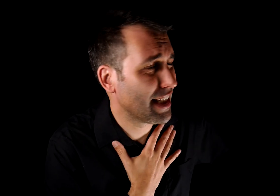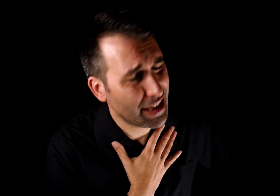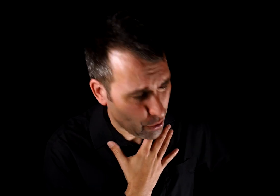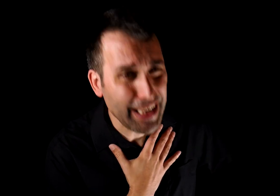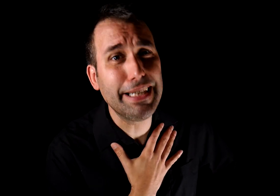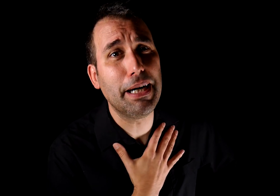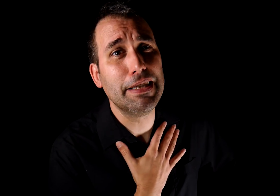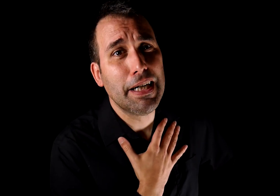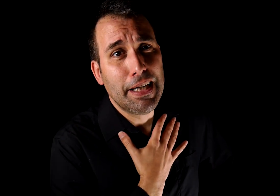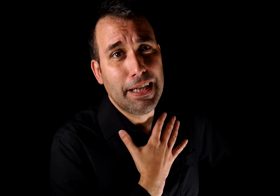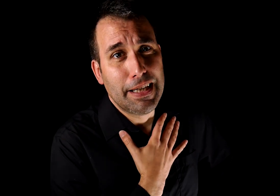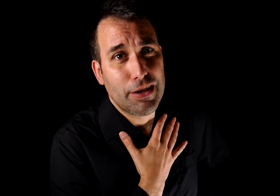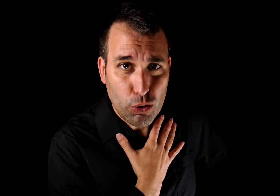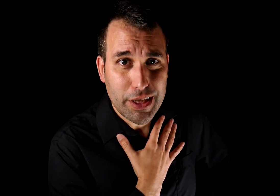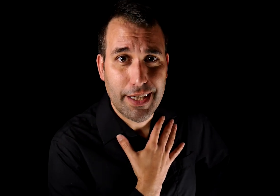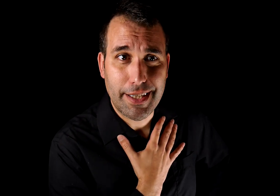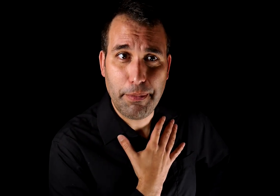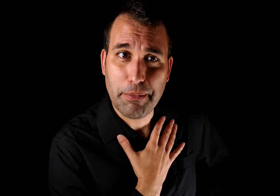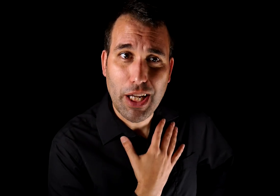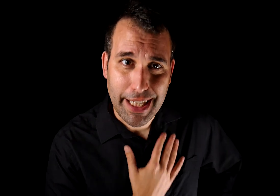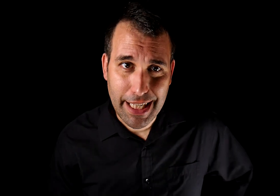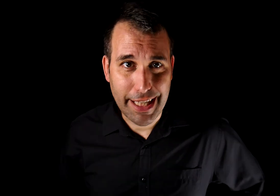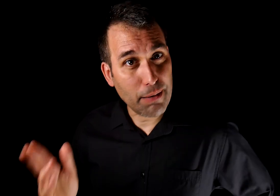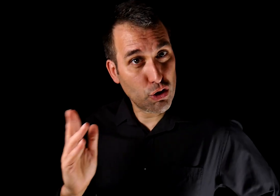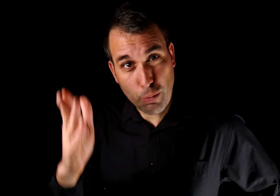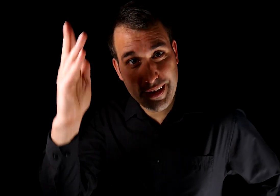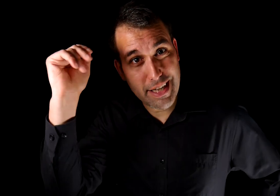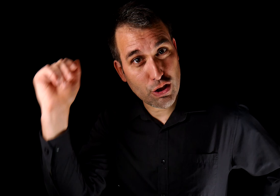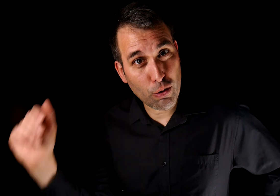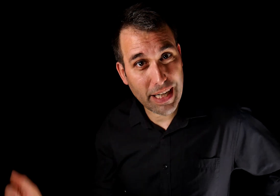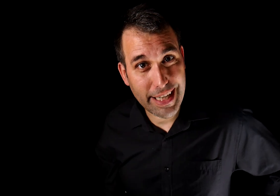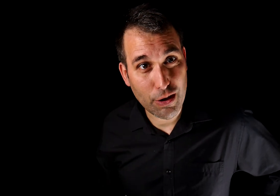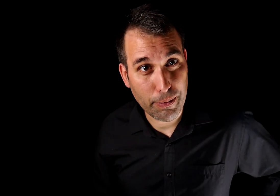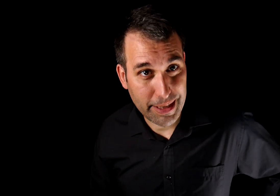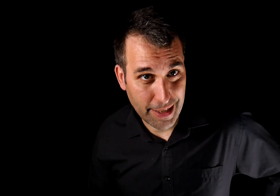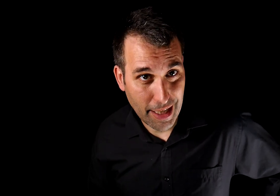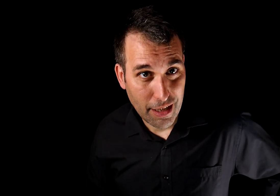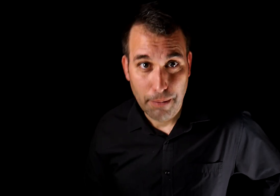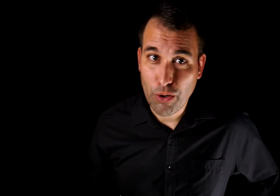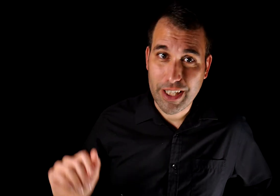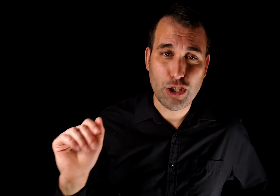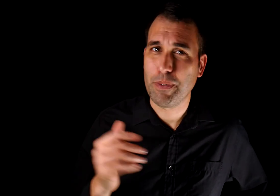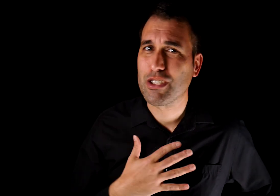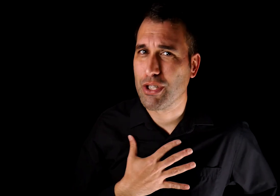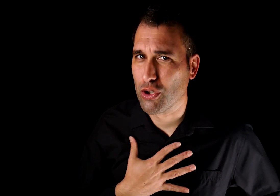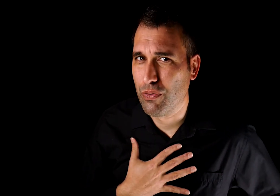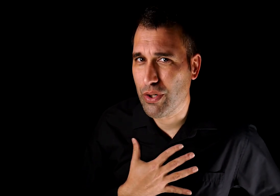de la que soy víctima no dudes en hacerte miembro del canal de Harmon Superthanks o comprarte algo en mi tienda porque si supieras cuánto sufro.